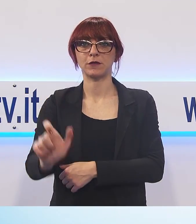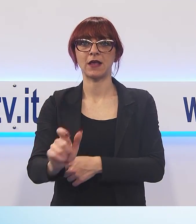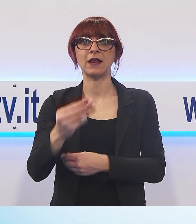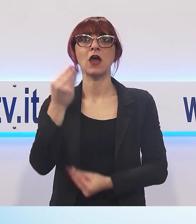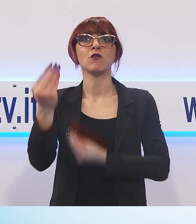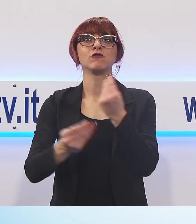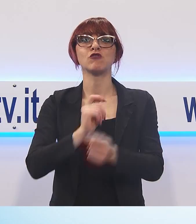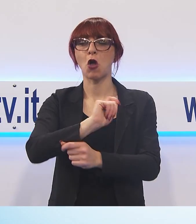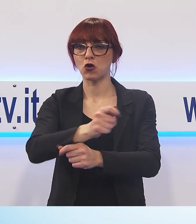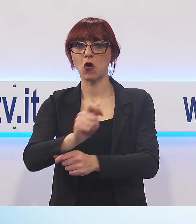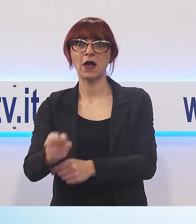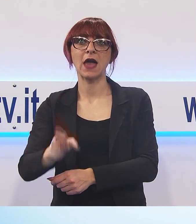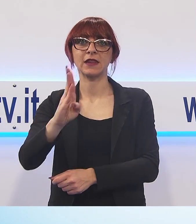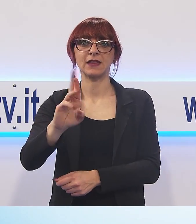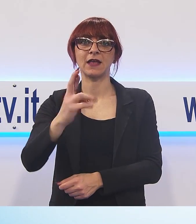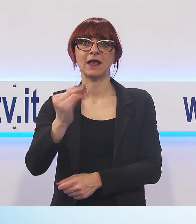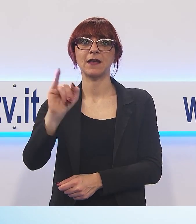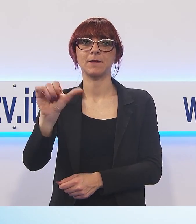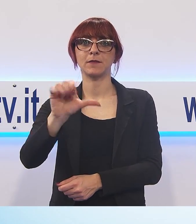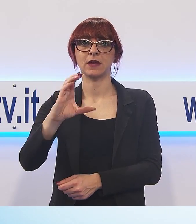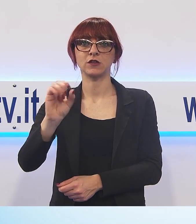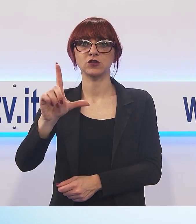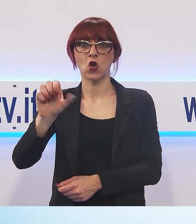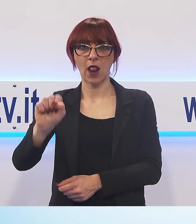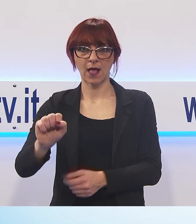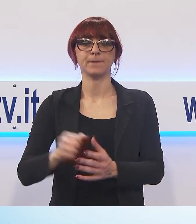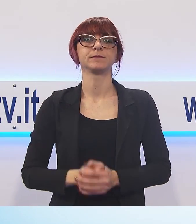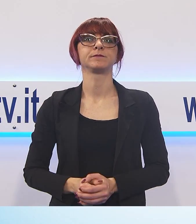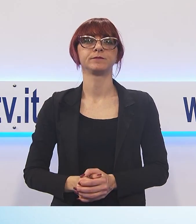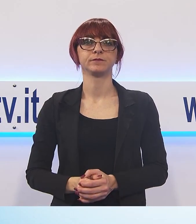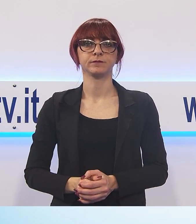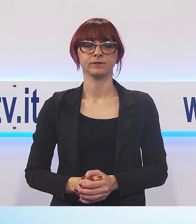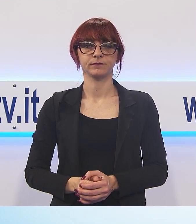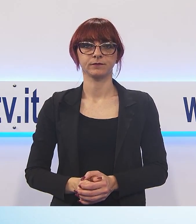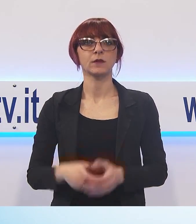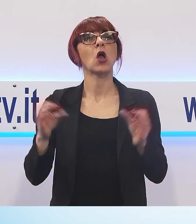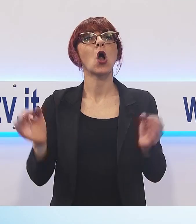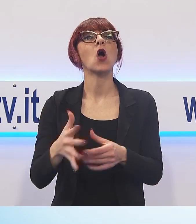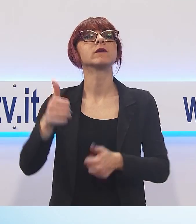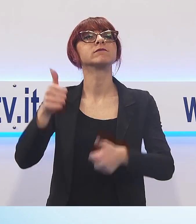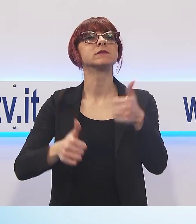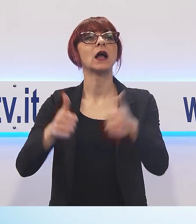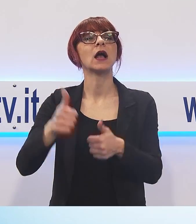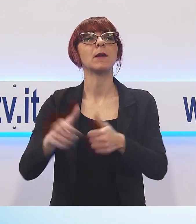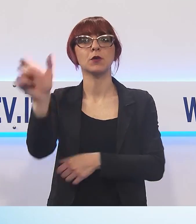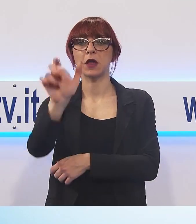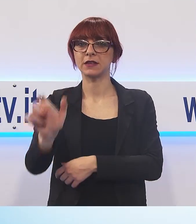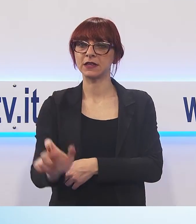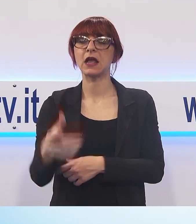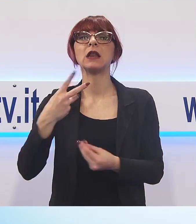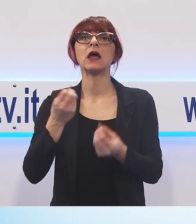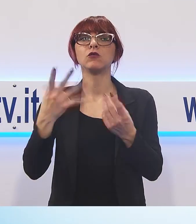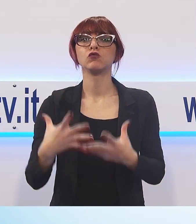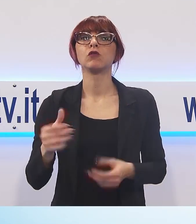Nemo, profeta in patria, l'antico adagio purtroppo è stato fedele a se stesso anche in occasione dei campionati italiani di Briscola, svoltisi